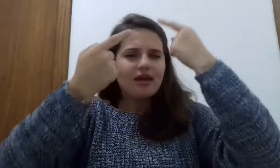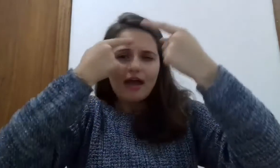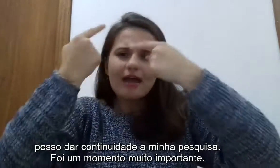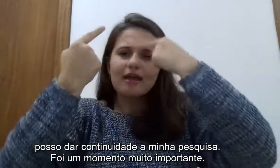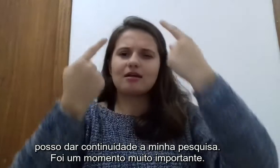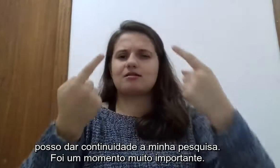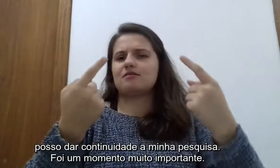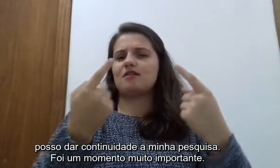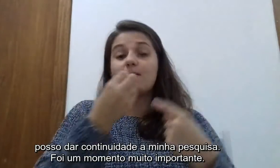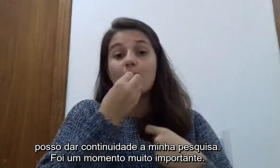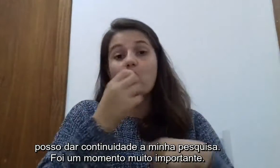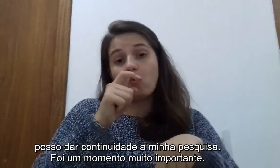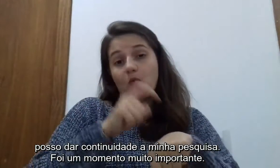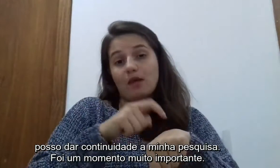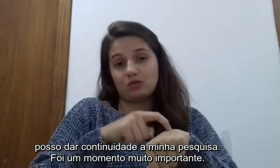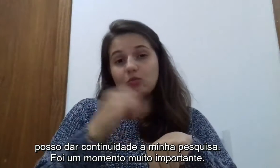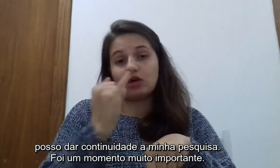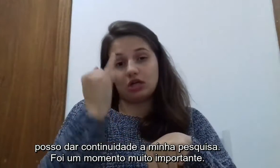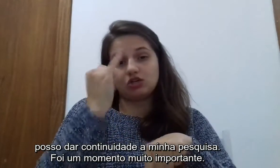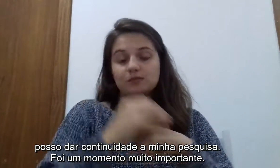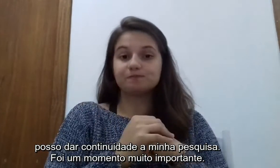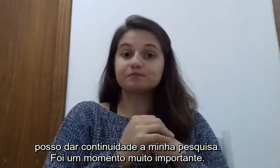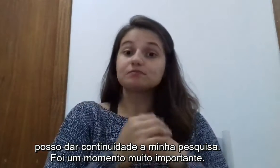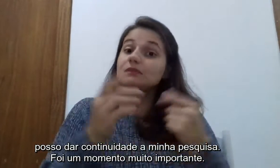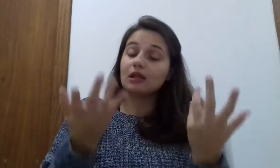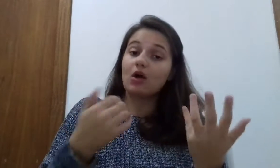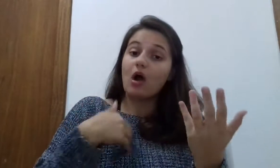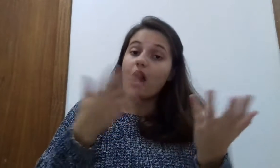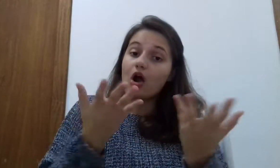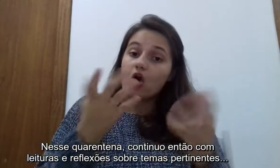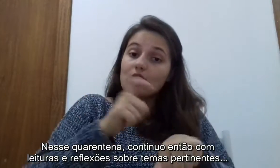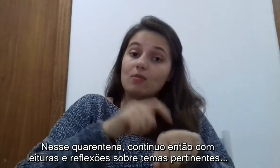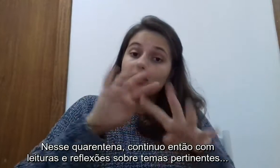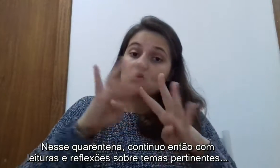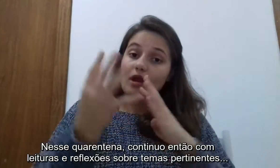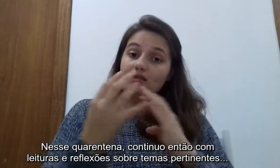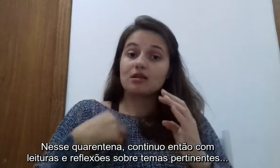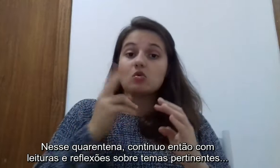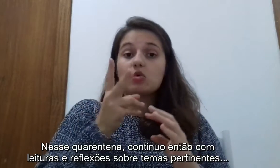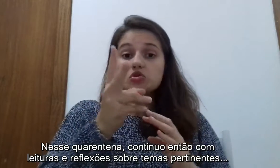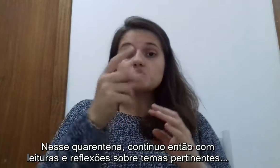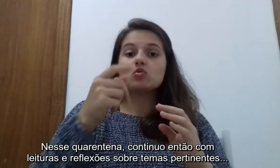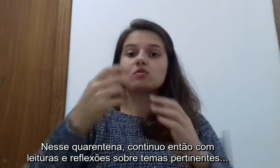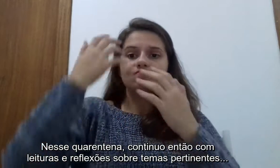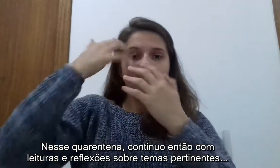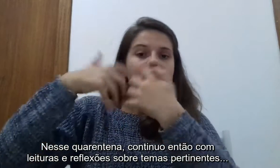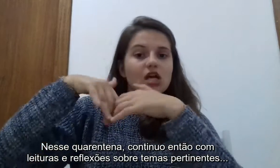dar continuidade à minha pesquisa. Foi um momento muito importante. Nessa quarentena, então, continuo com leituras e